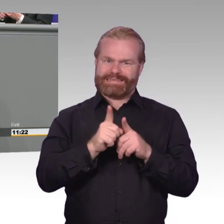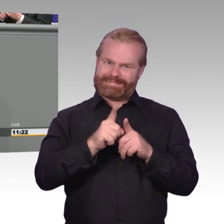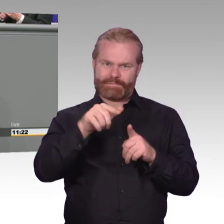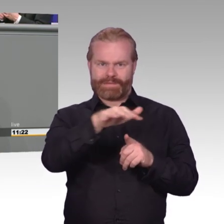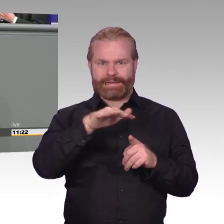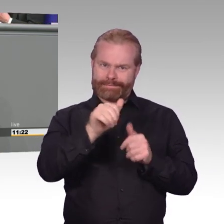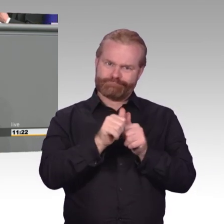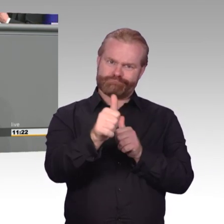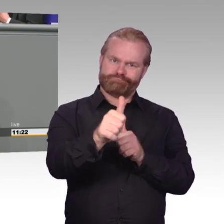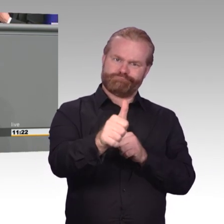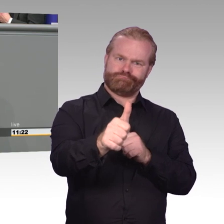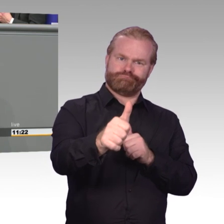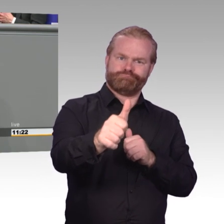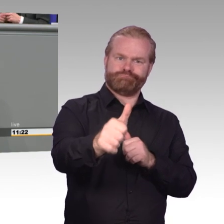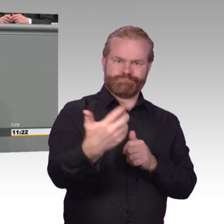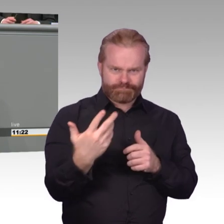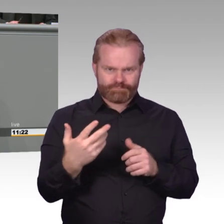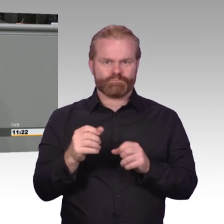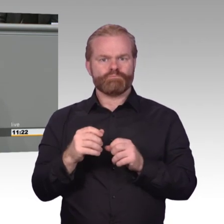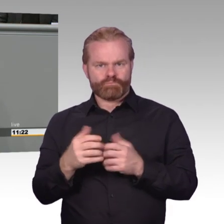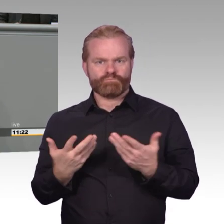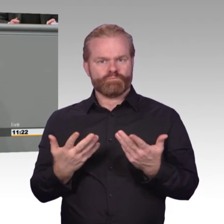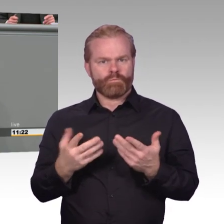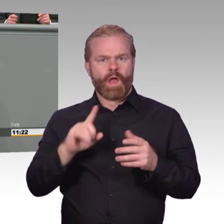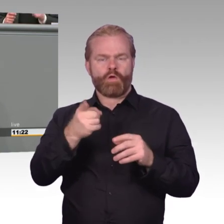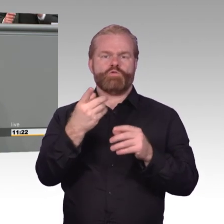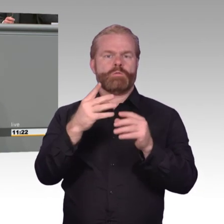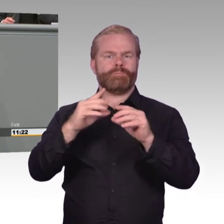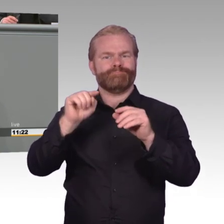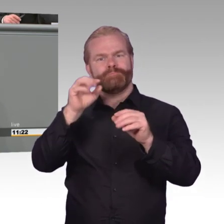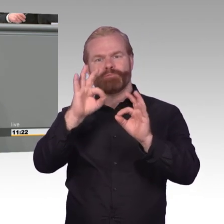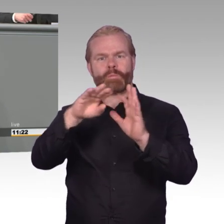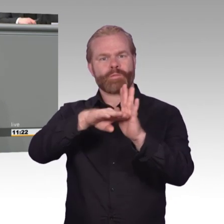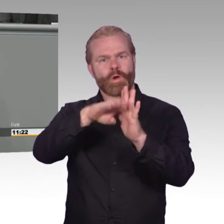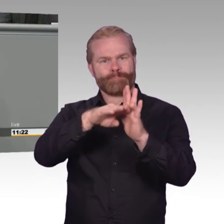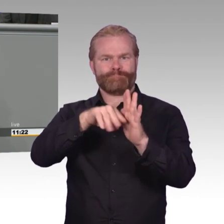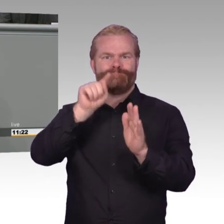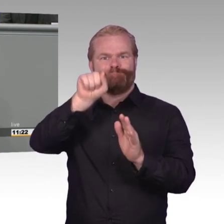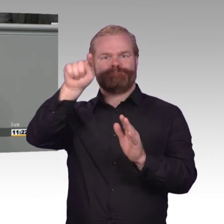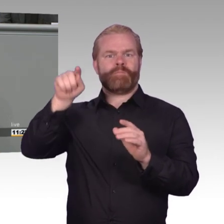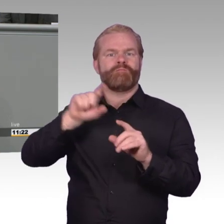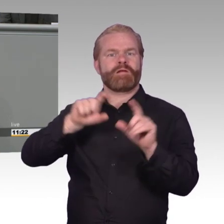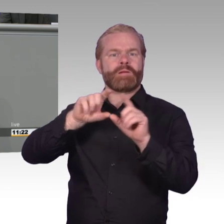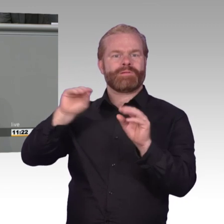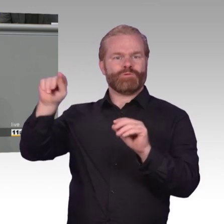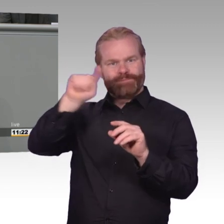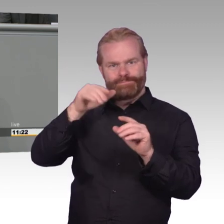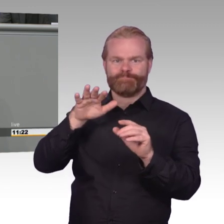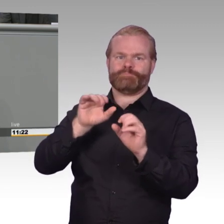Standard und für die private Kommunikation im Internet der einzig sinnvolle Weg. Das Problem ist die konsequente Anwendung von